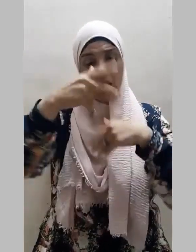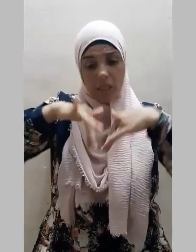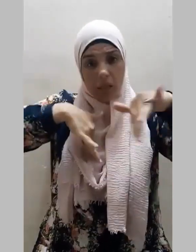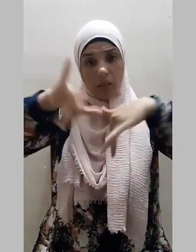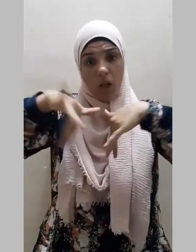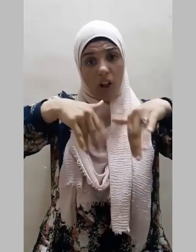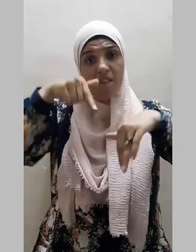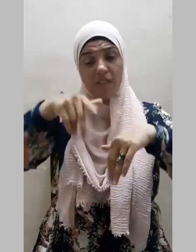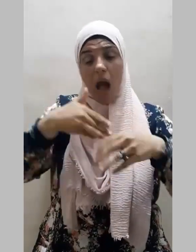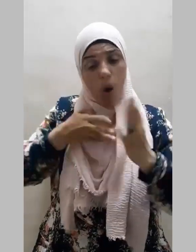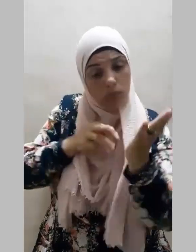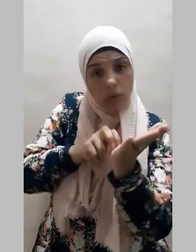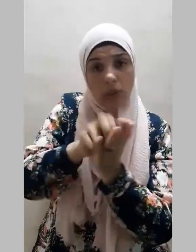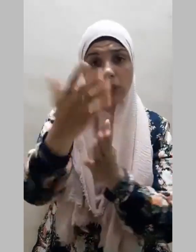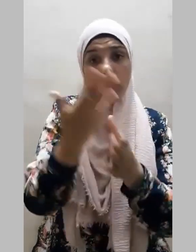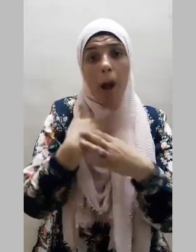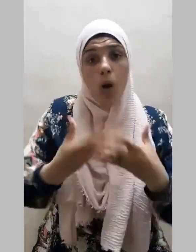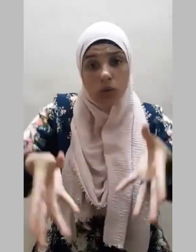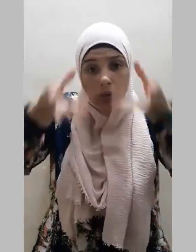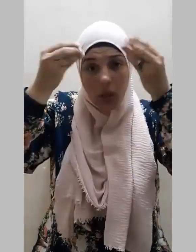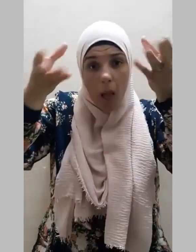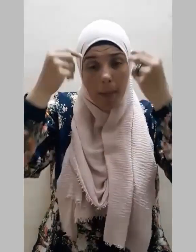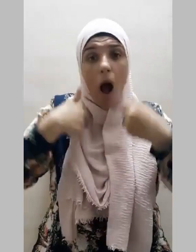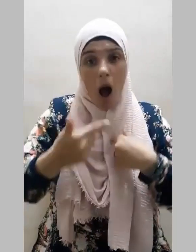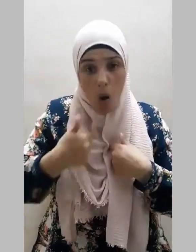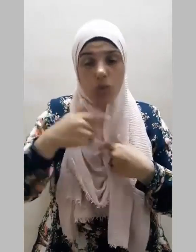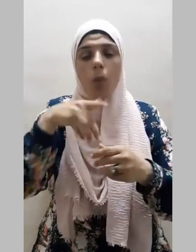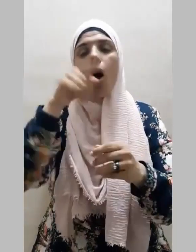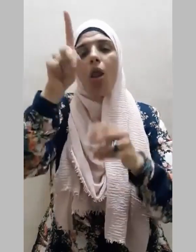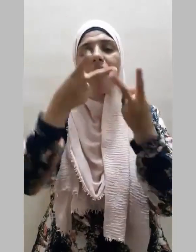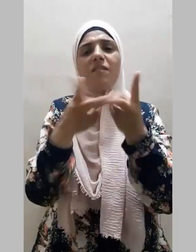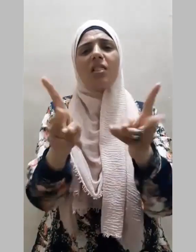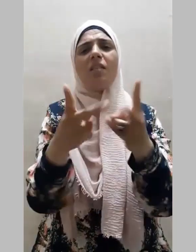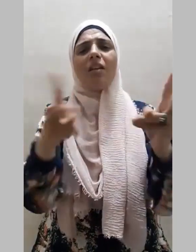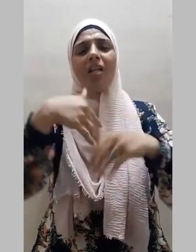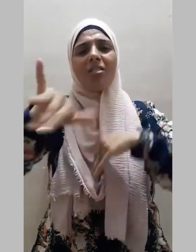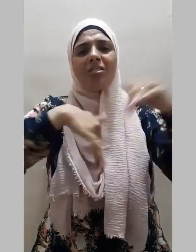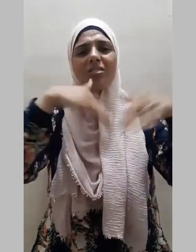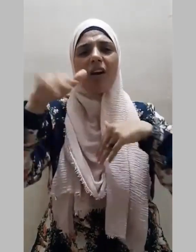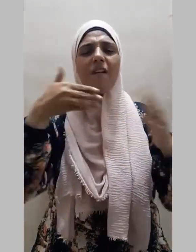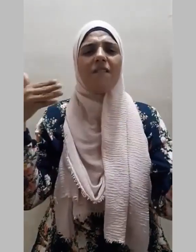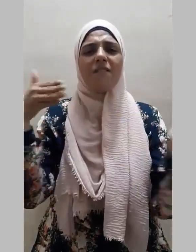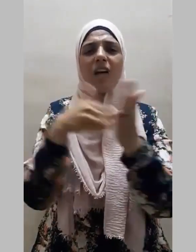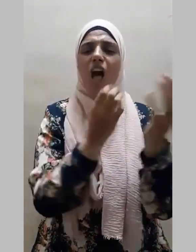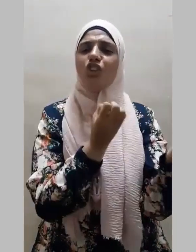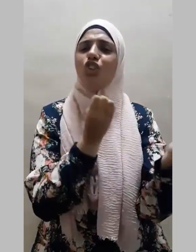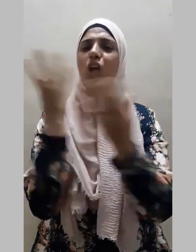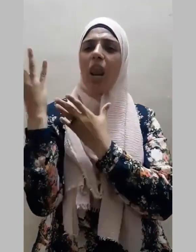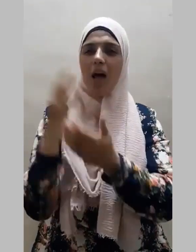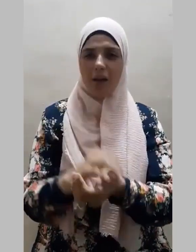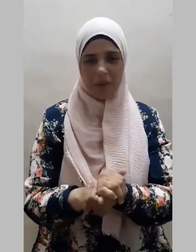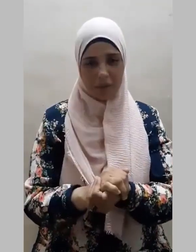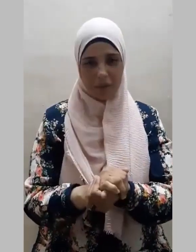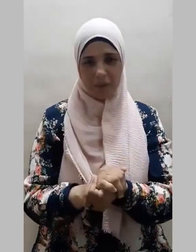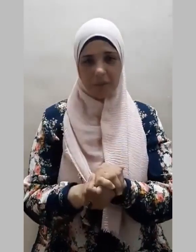يطلب فيه علما سلك الله به طريقا من طرق الجنة وإن